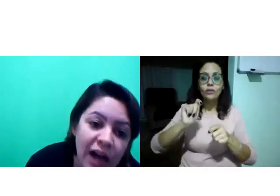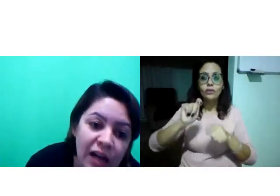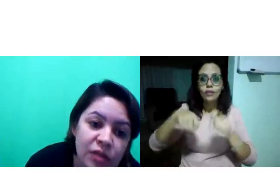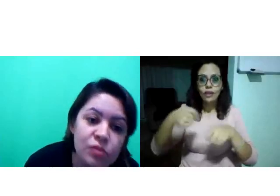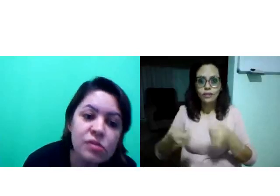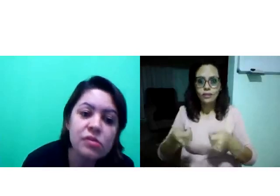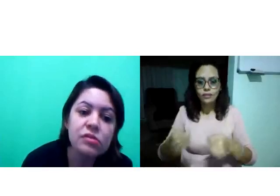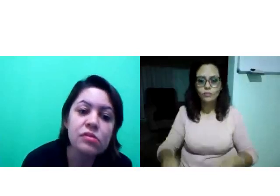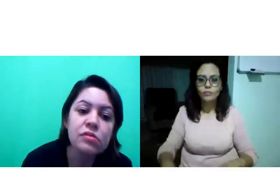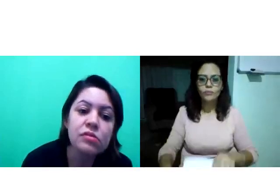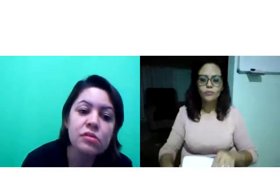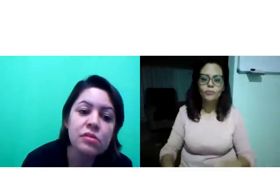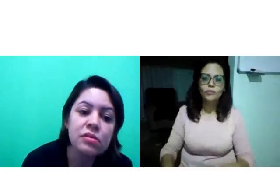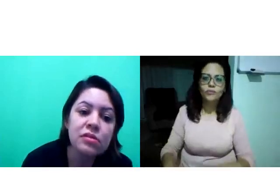significados,